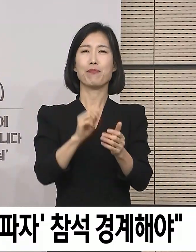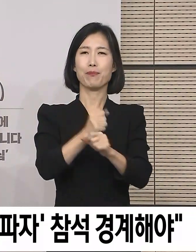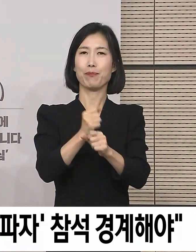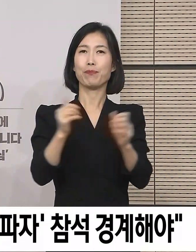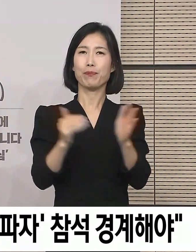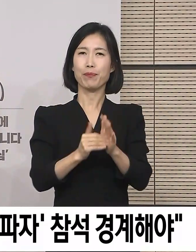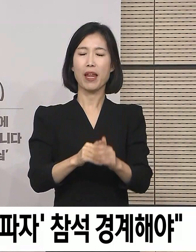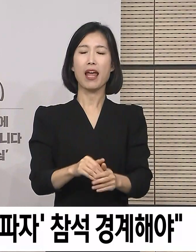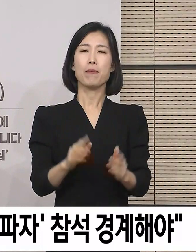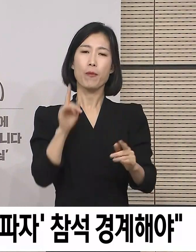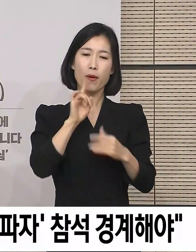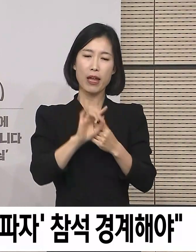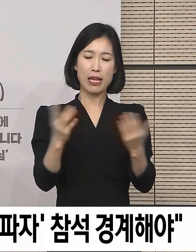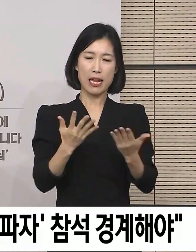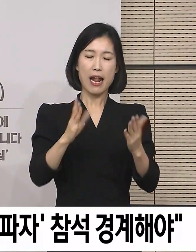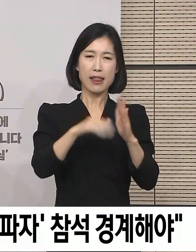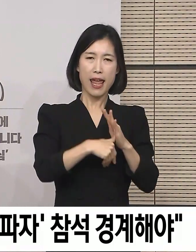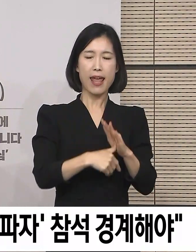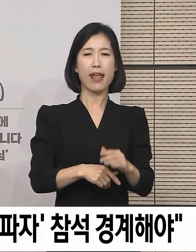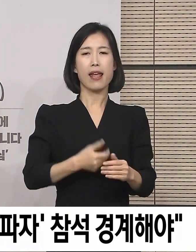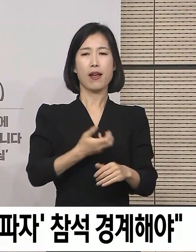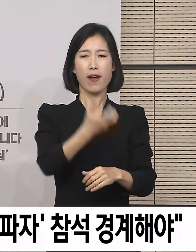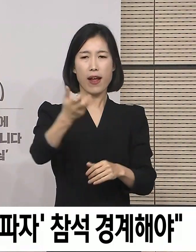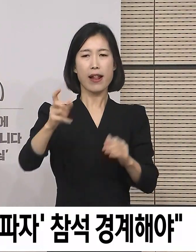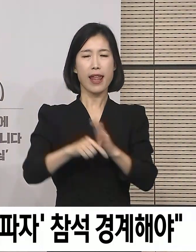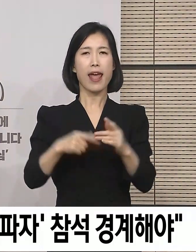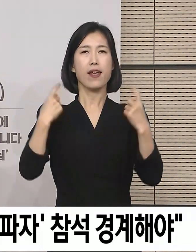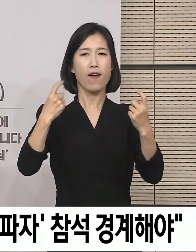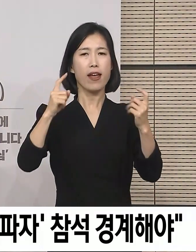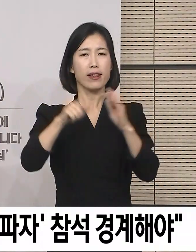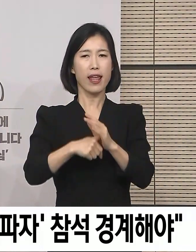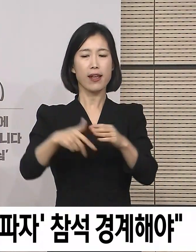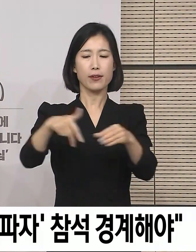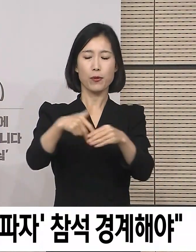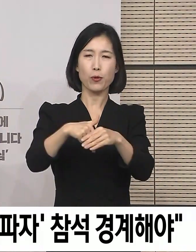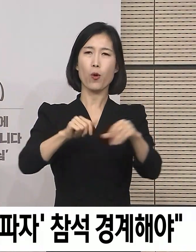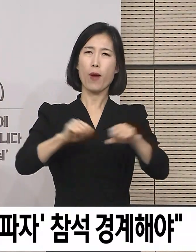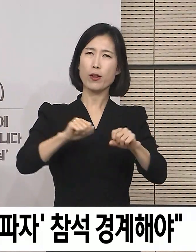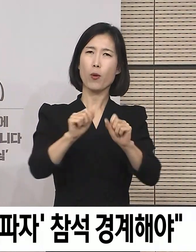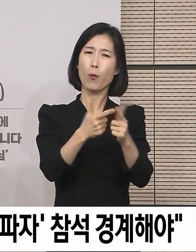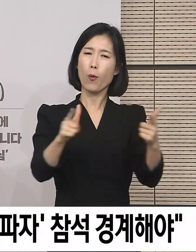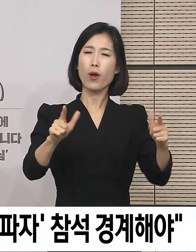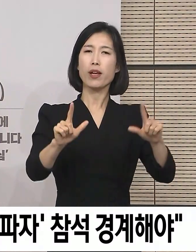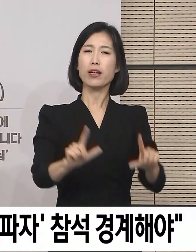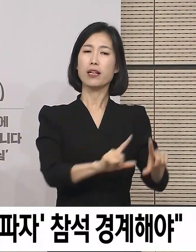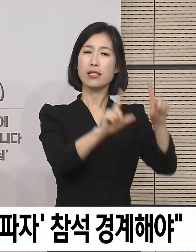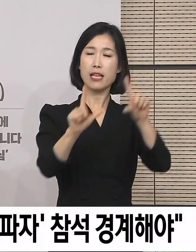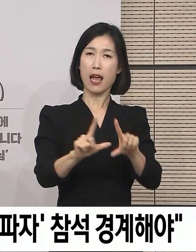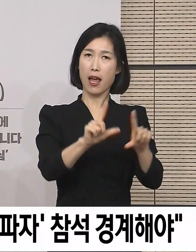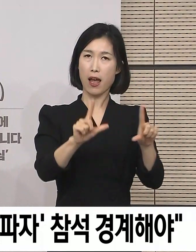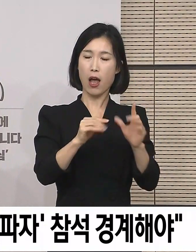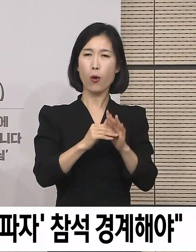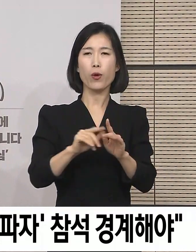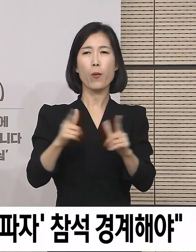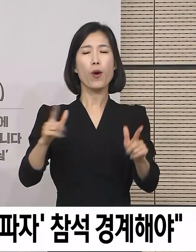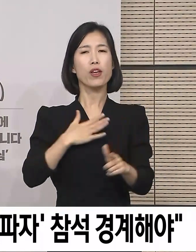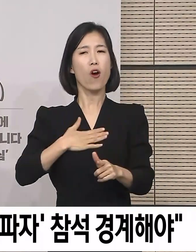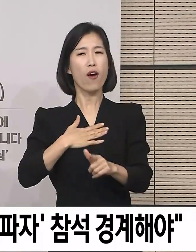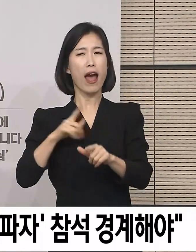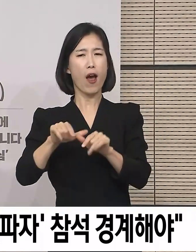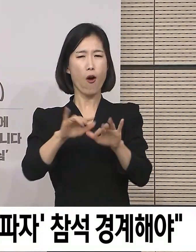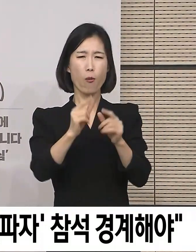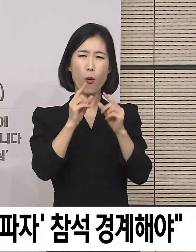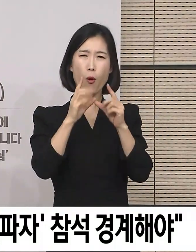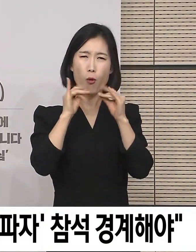일할 때는 물론 이동, 식사, 여행, 종교생활과 같은 일상과 여가의 사항을 총망라하고 있습니다.